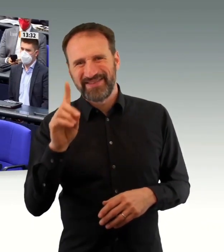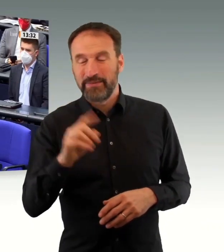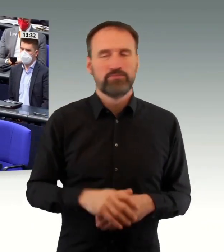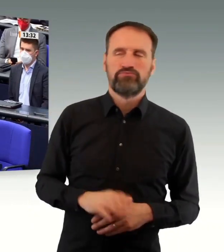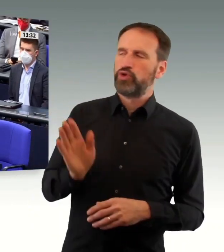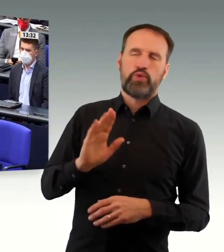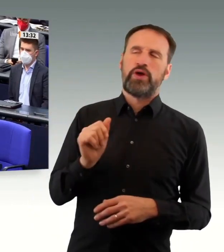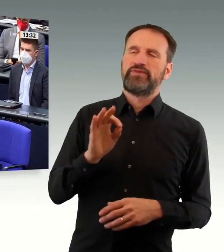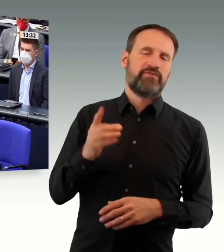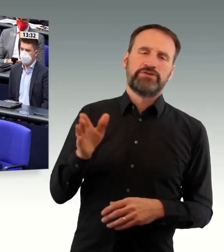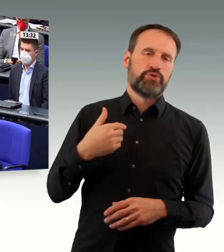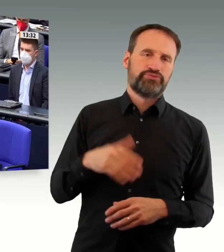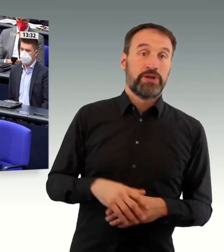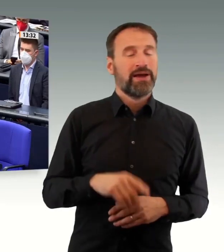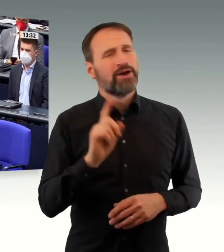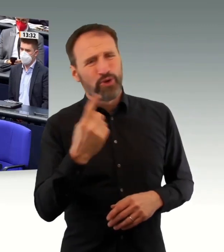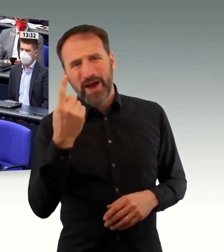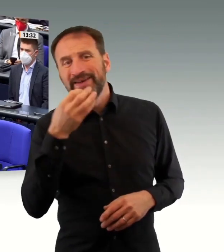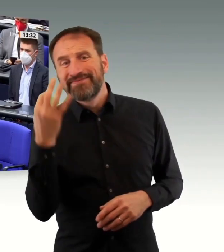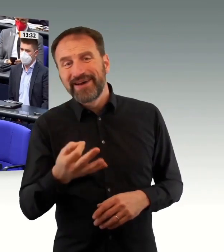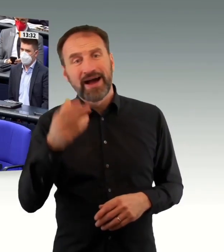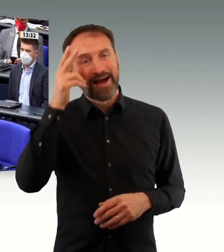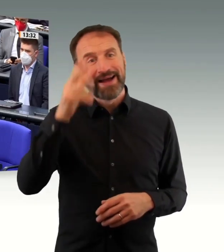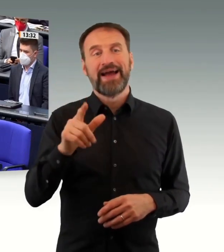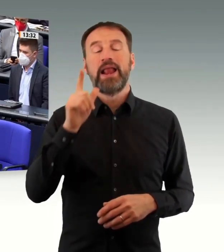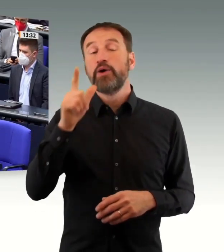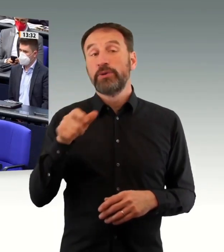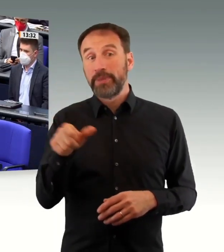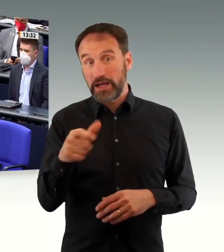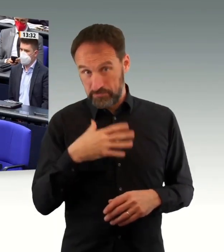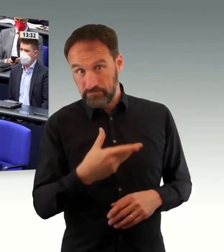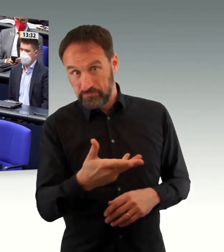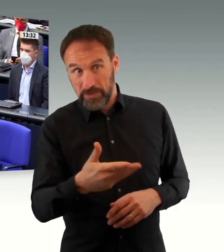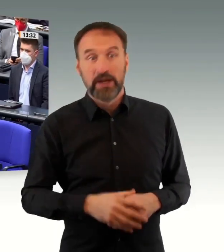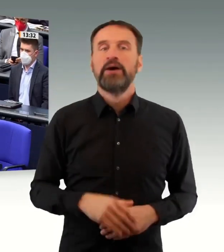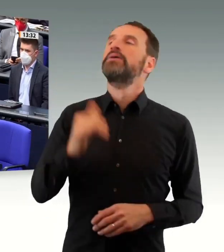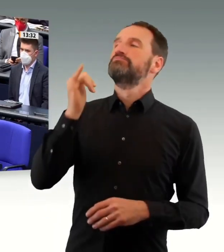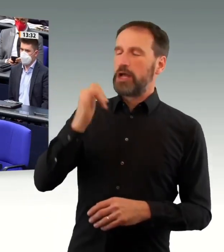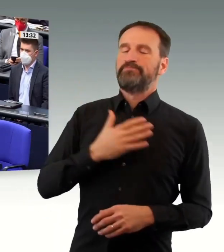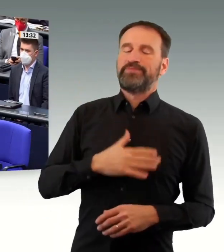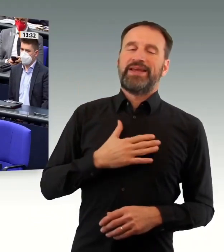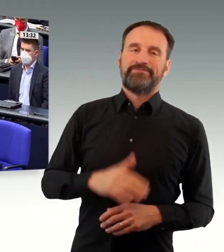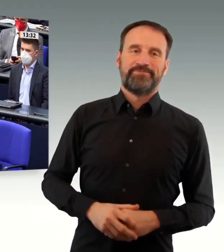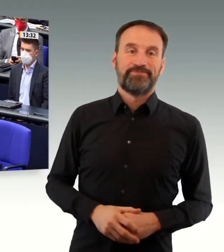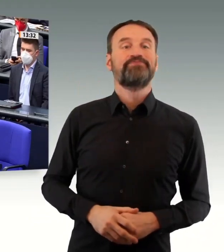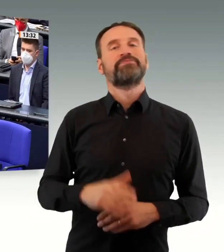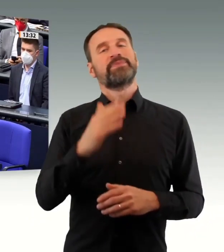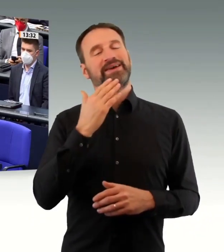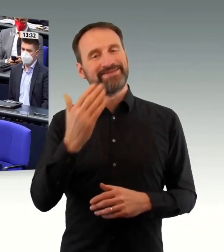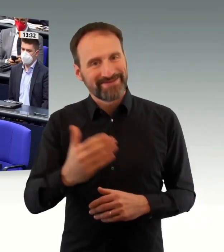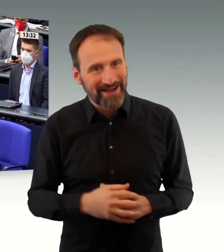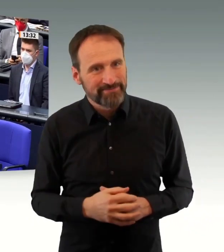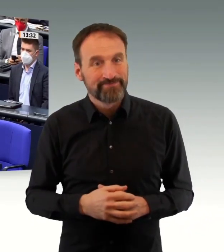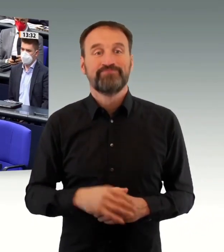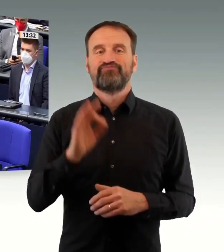einen Lockdown nicht ausschließen können. Und das ist tatsächlich die epidemiologische Bewertung. Es kann durchaus sein, wonach es im